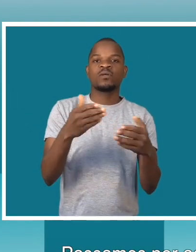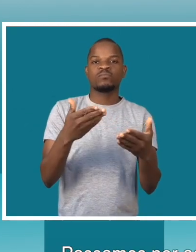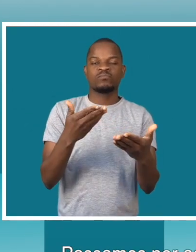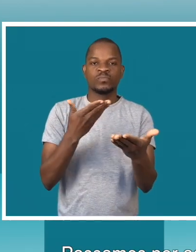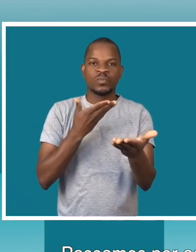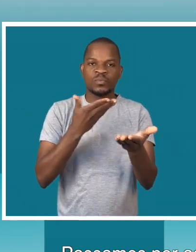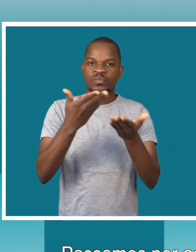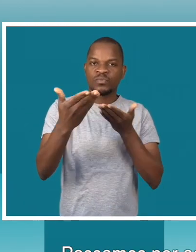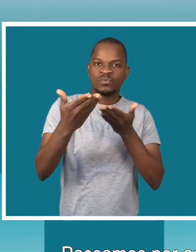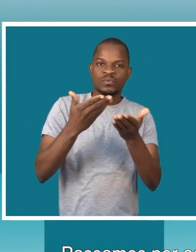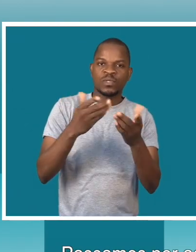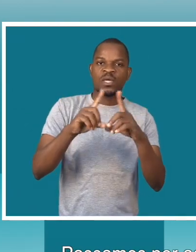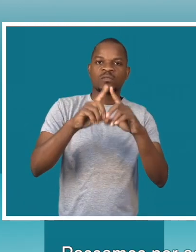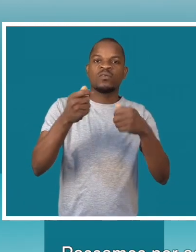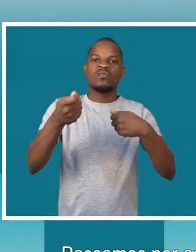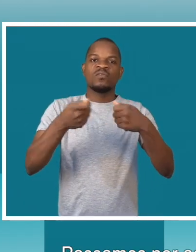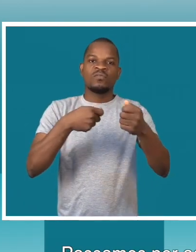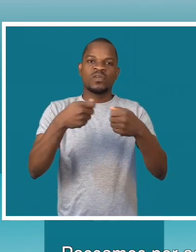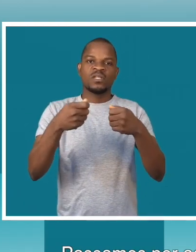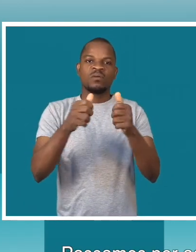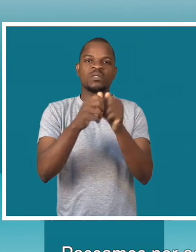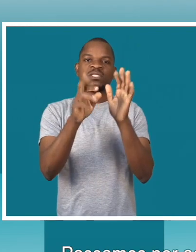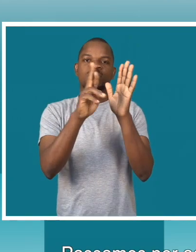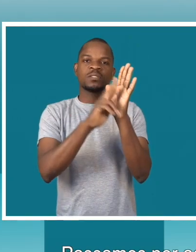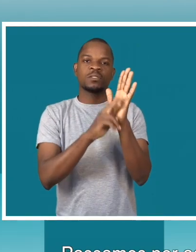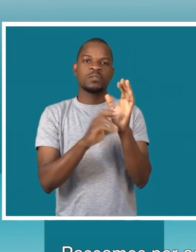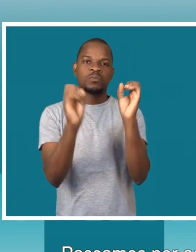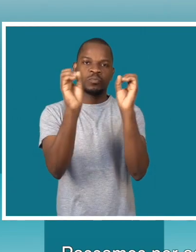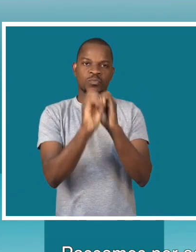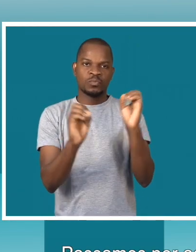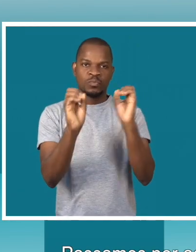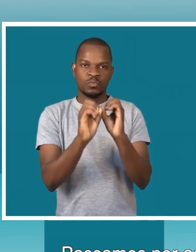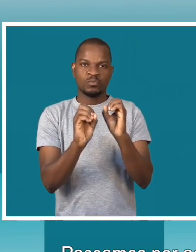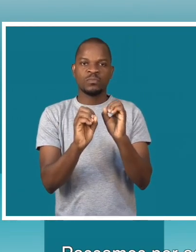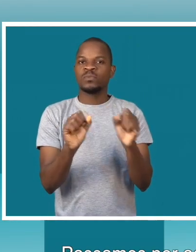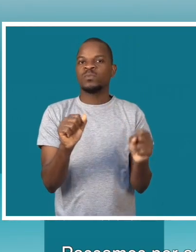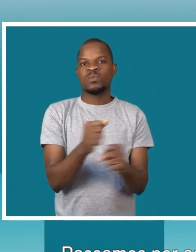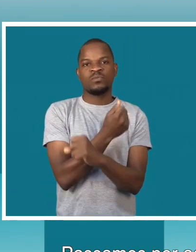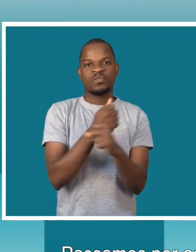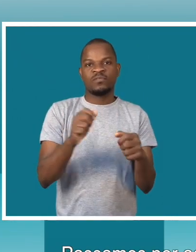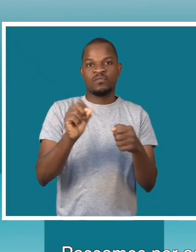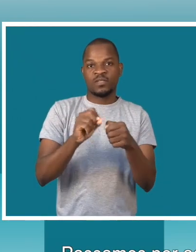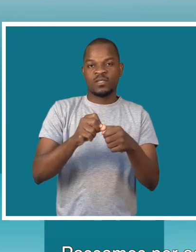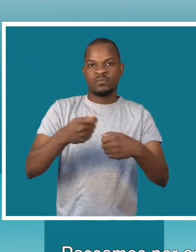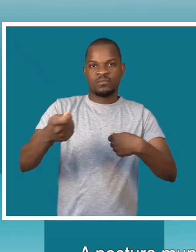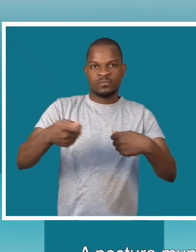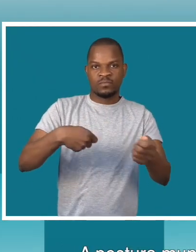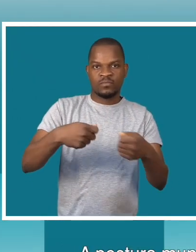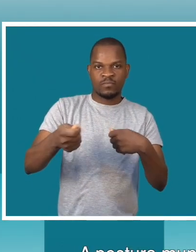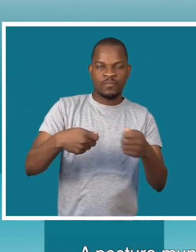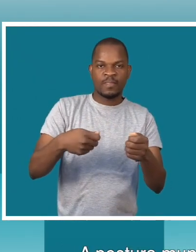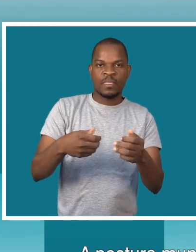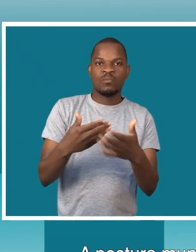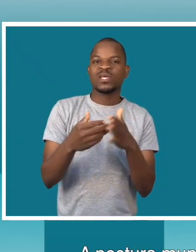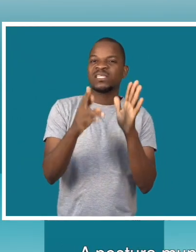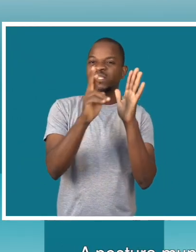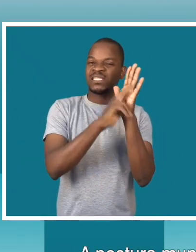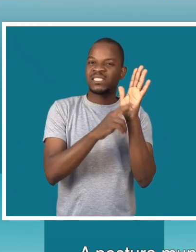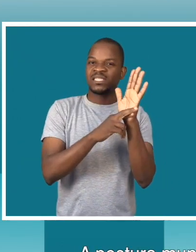conversar sobre a venda informais e dizer que a venda nos passeios é proibida. as posturas municipais proíbem a